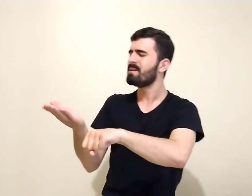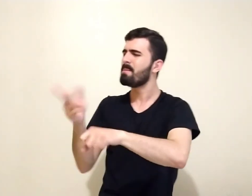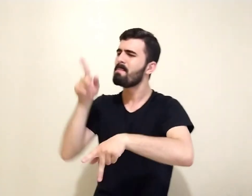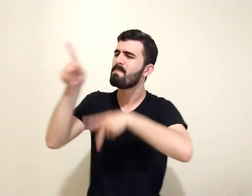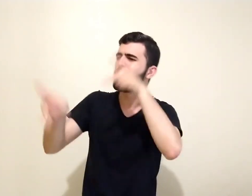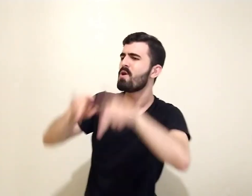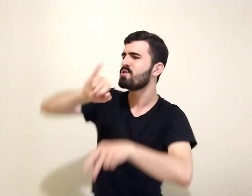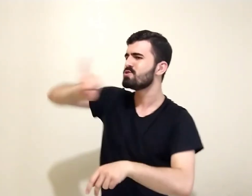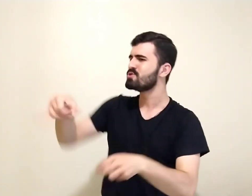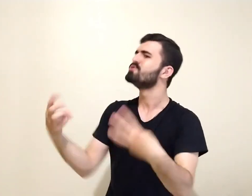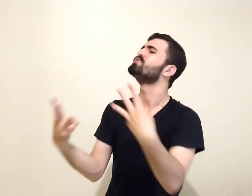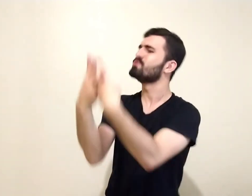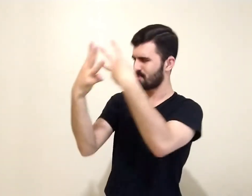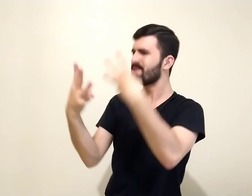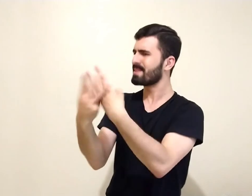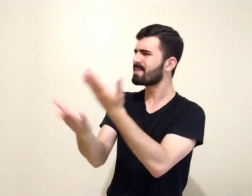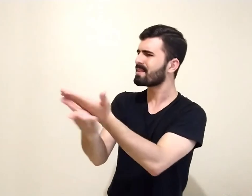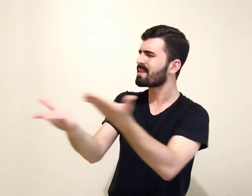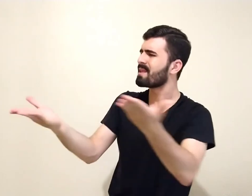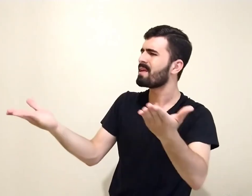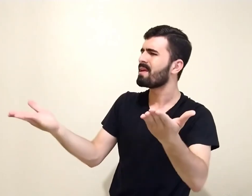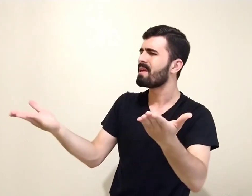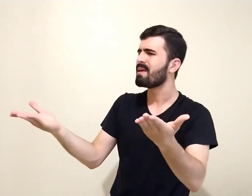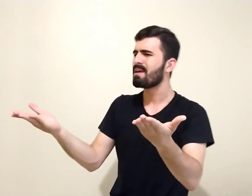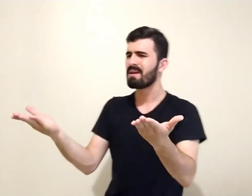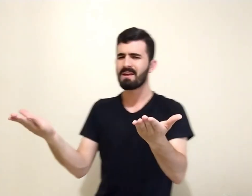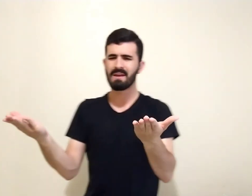Jerusalém e cidadões de Judá.